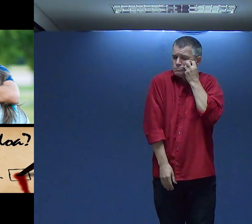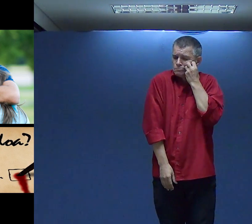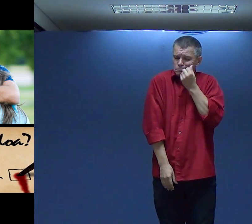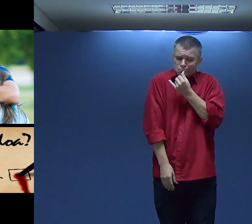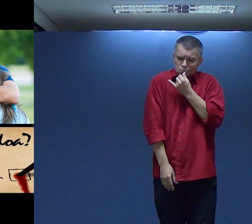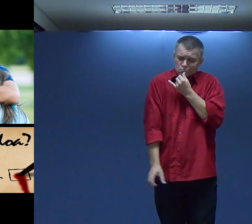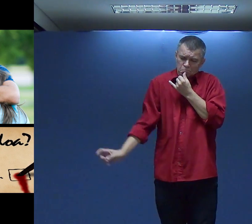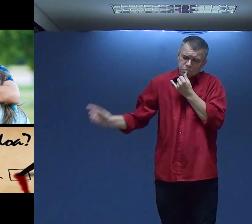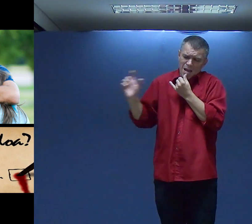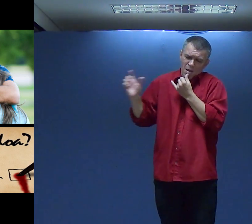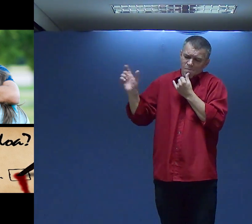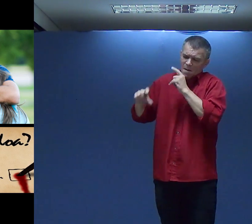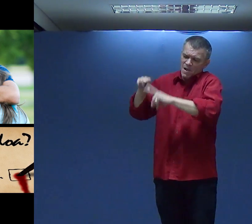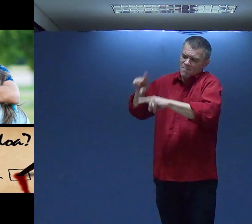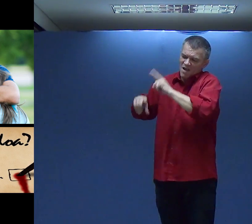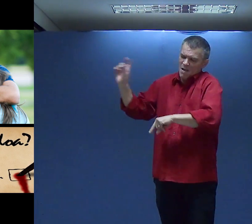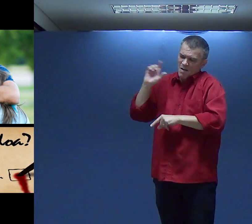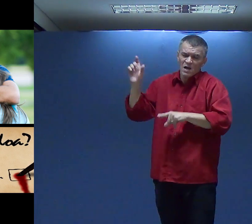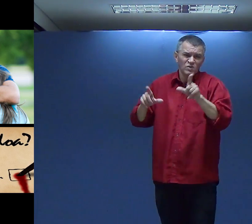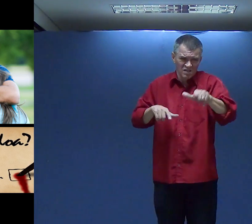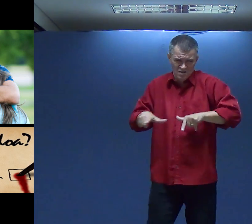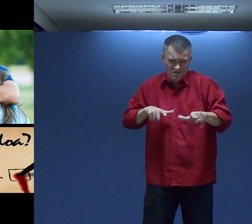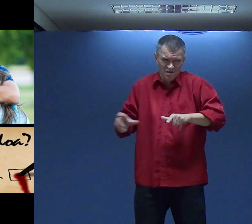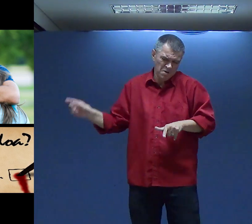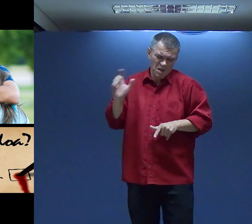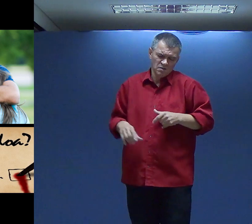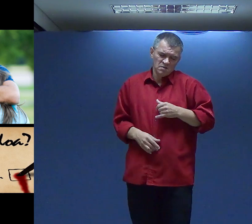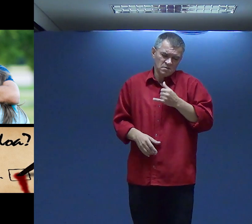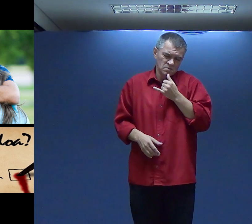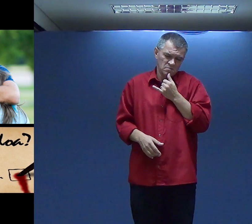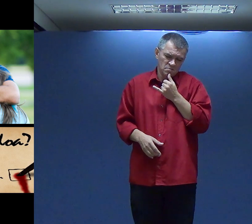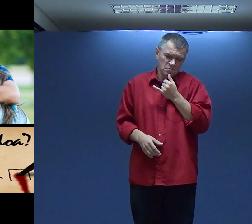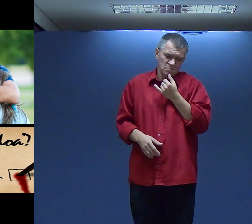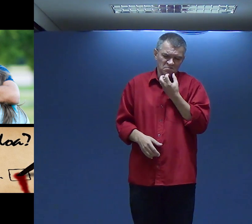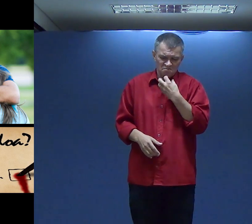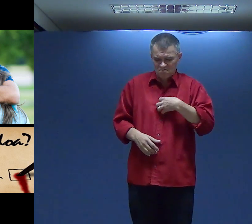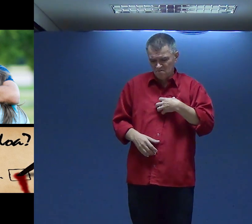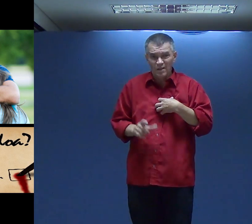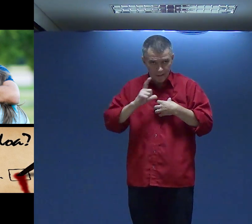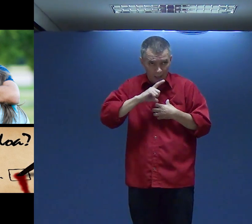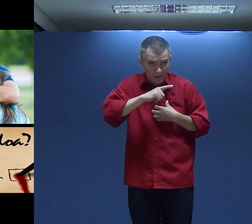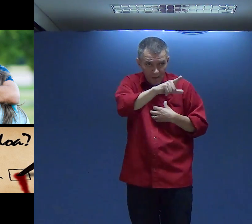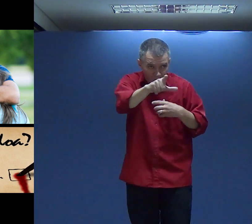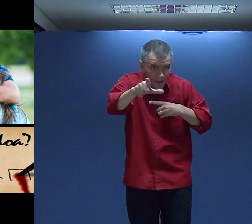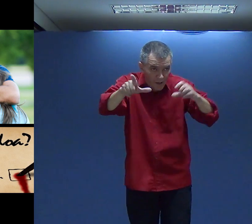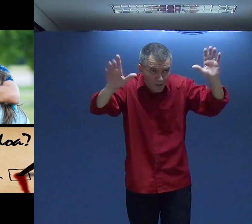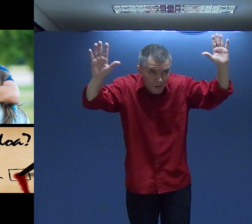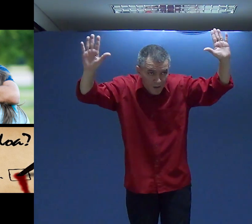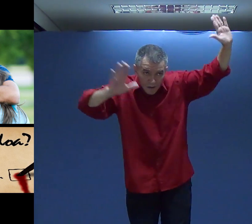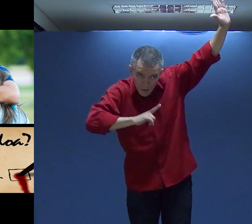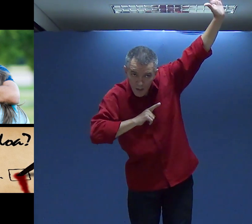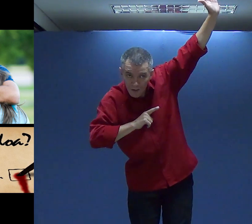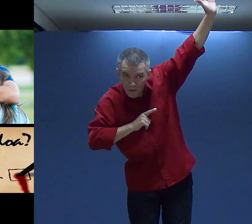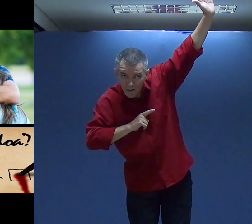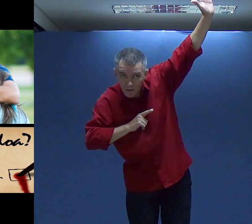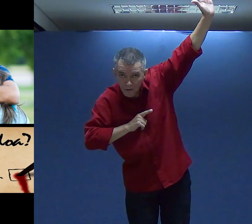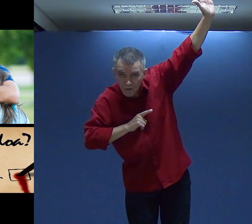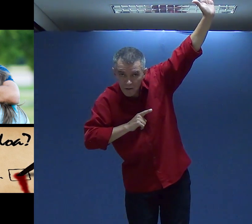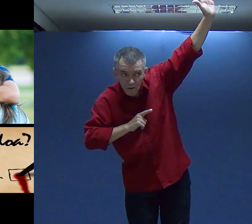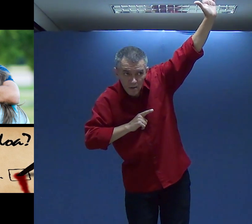você se namorou E ficou quieto E guardou a mágoa Falou Ok Não vou fazer nada Temos pessoas